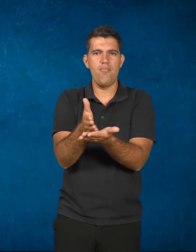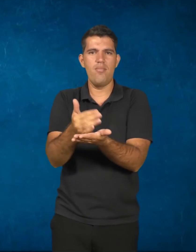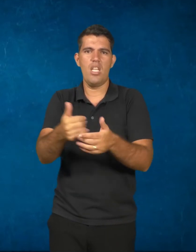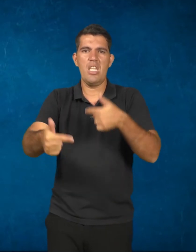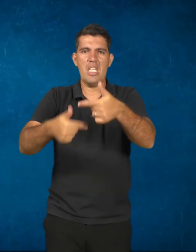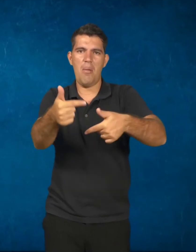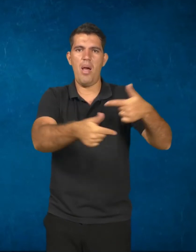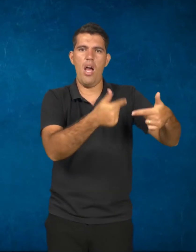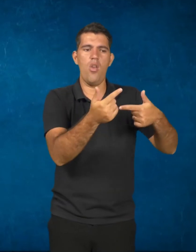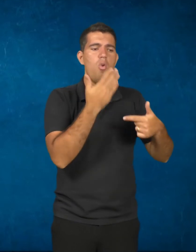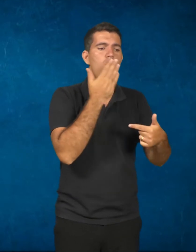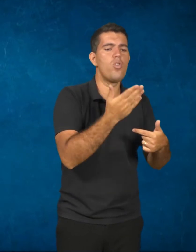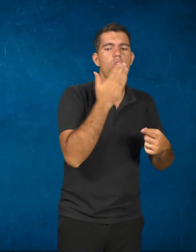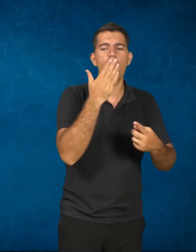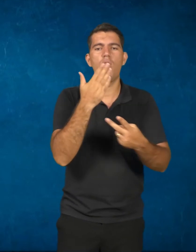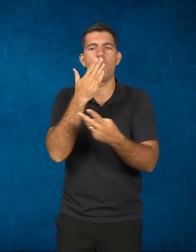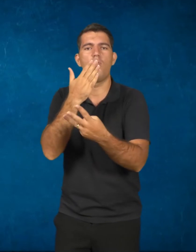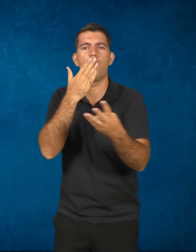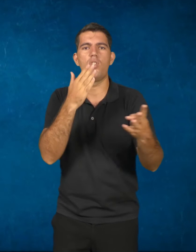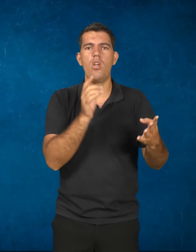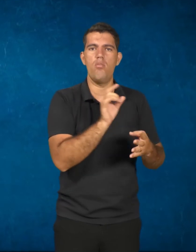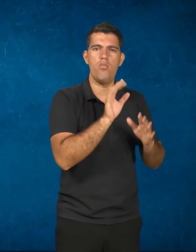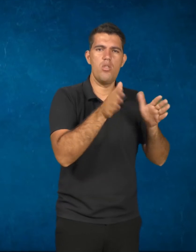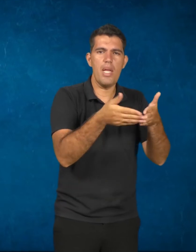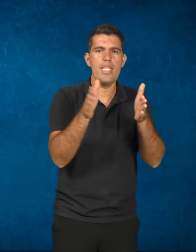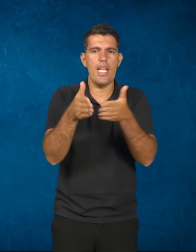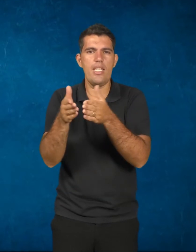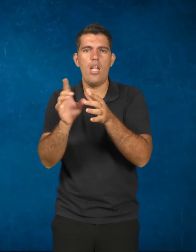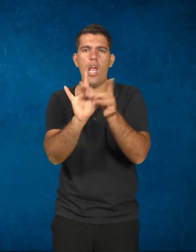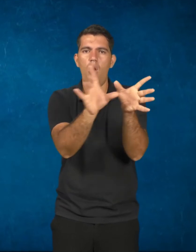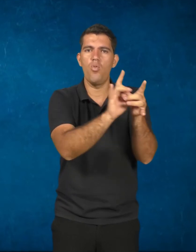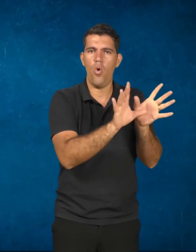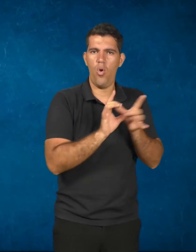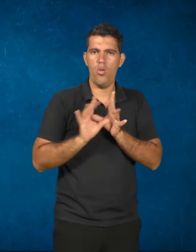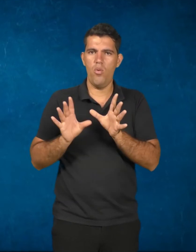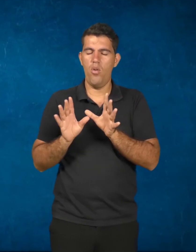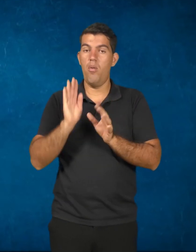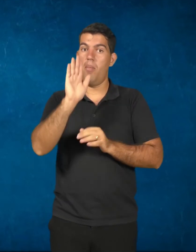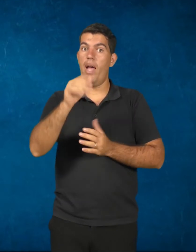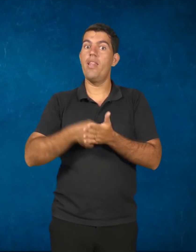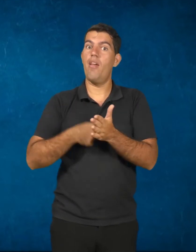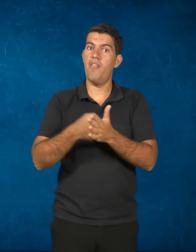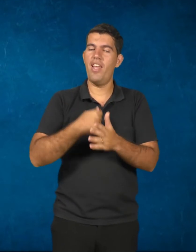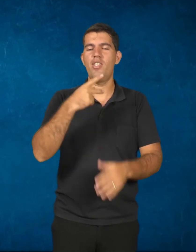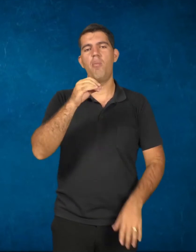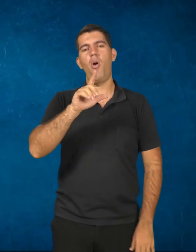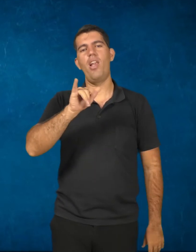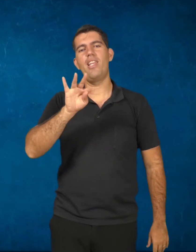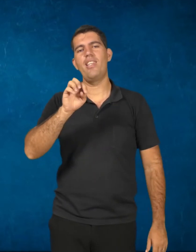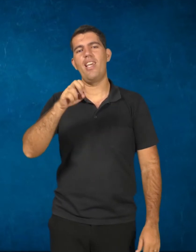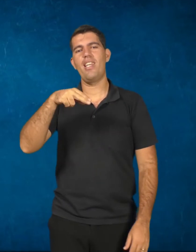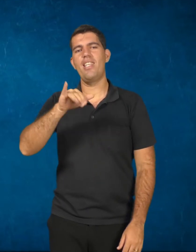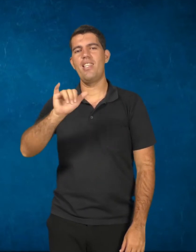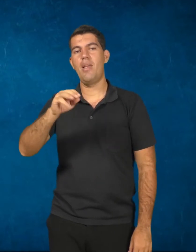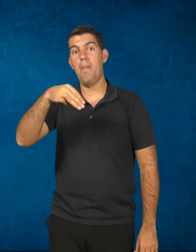em funções especializadas e autônomas. E defende a politecnia, que postula o